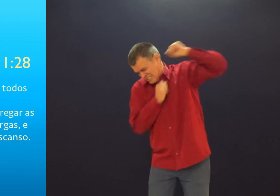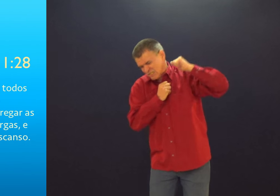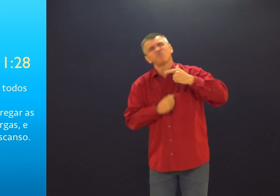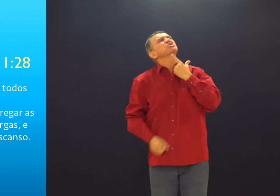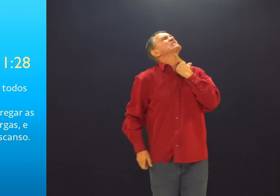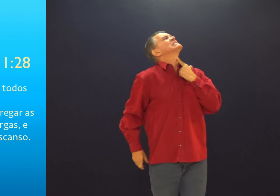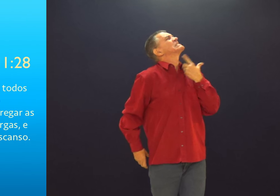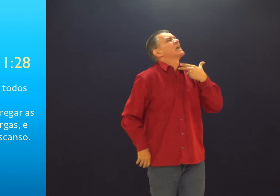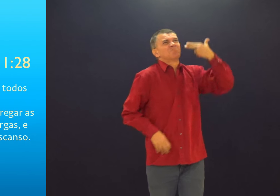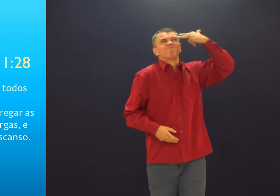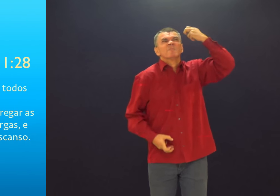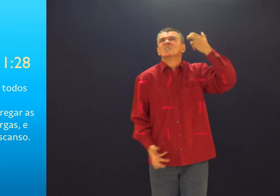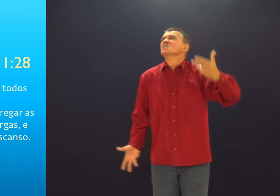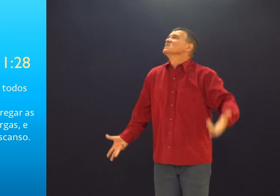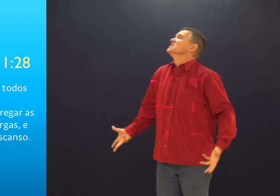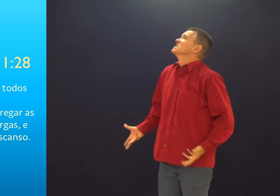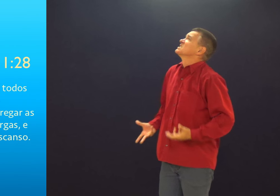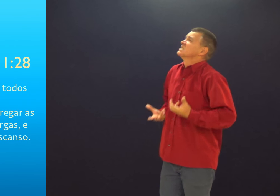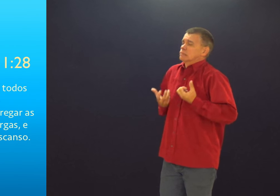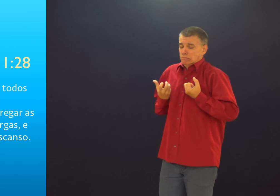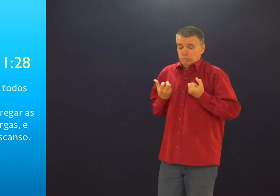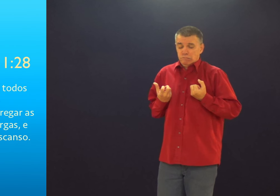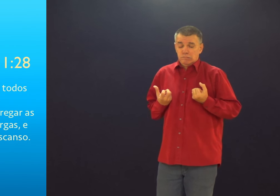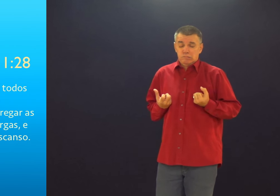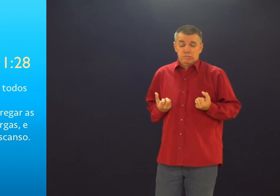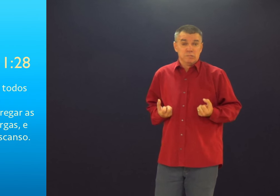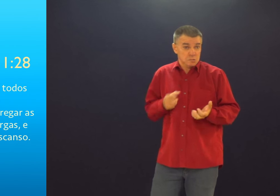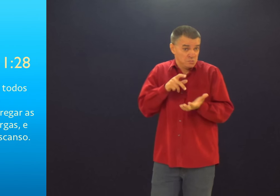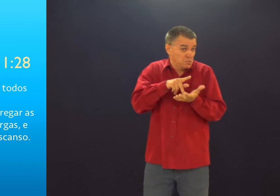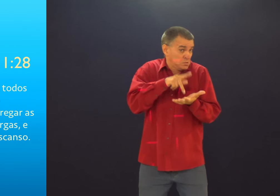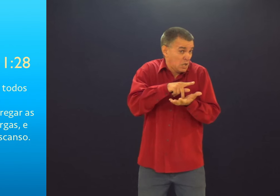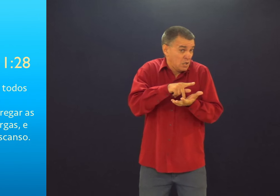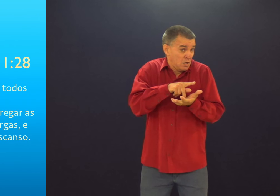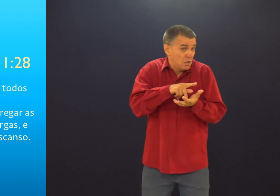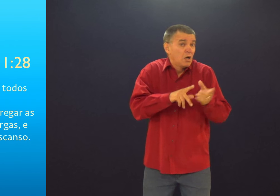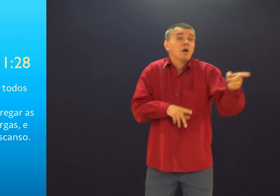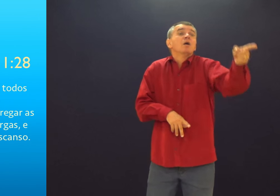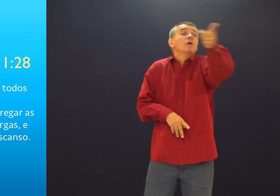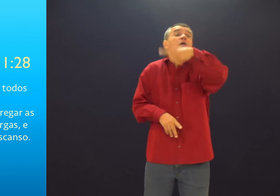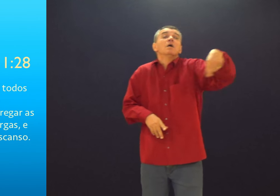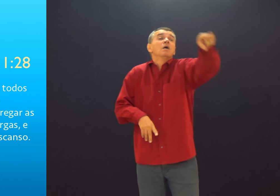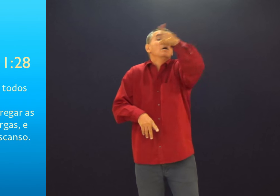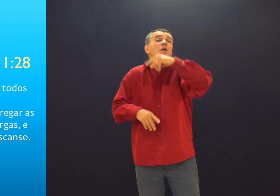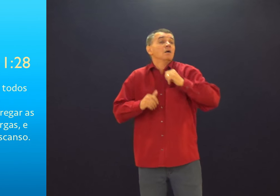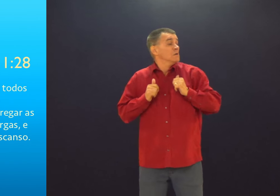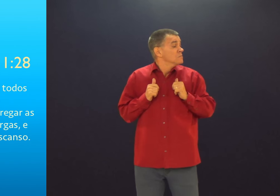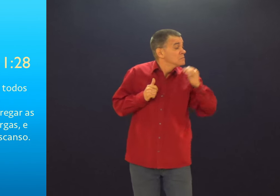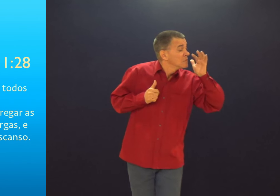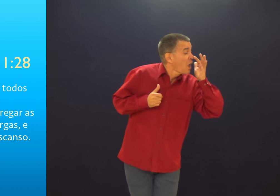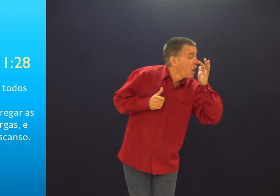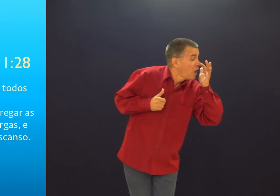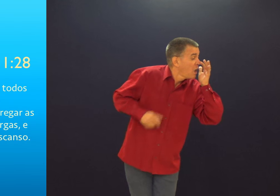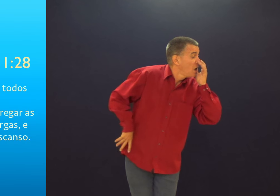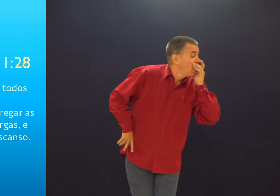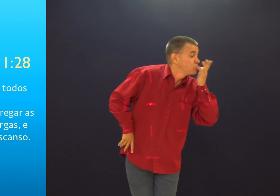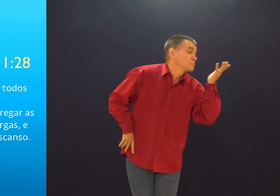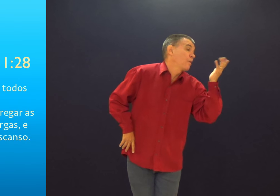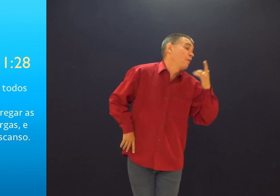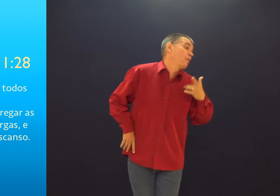dando certo, porque as coisas estão acontecendo. Aquilo é um peso. E é verdade. Essas coisas são um peso. Você